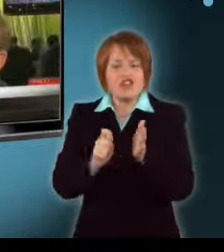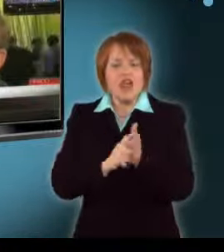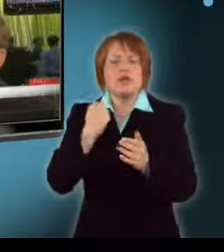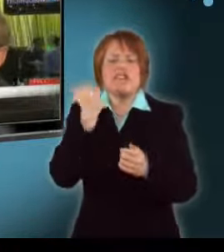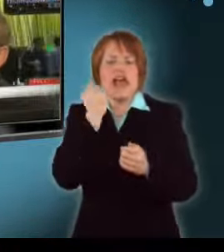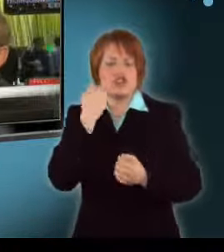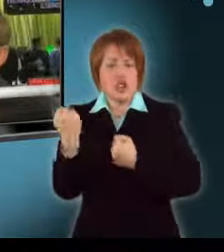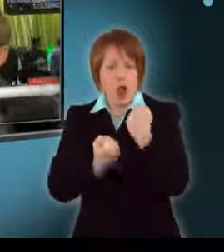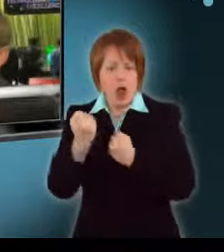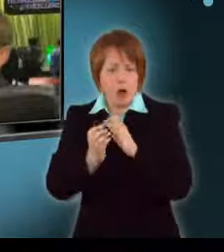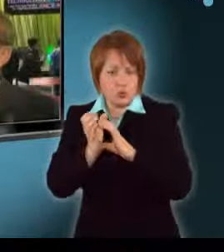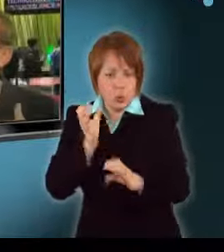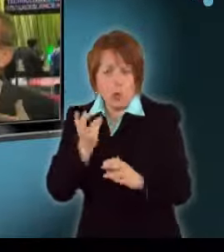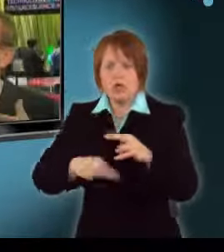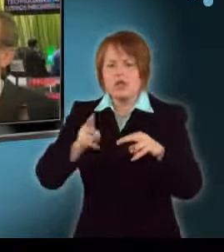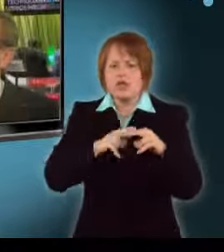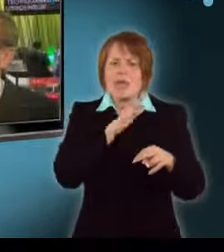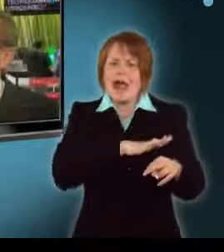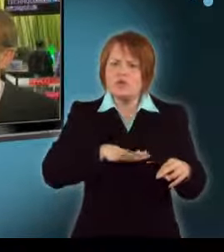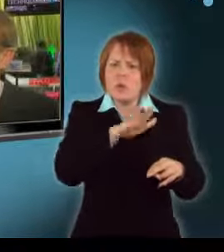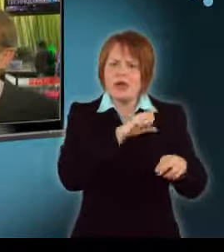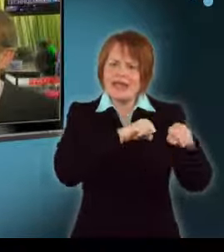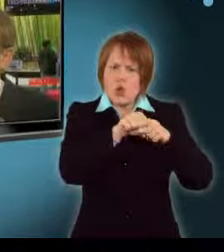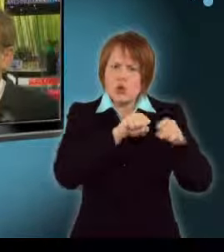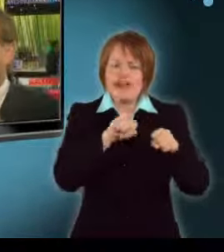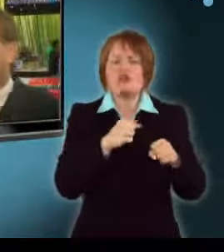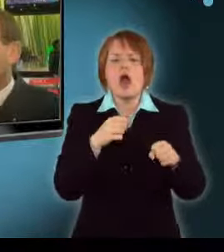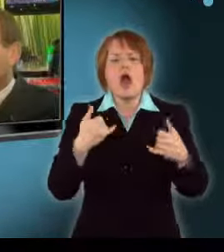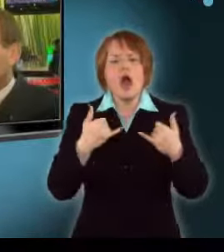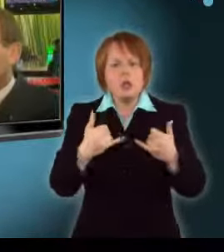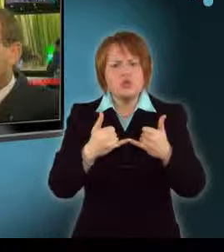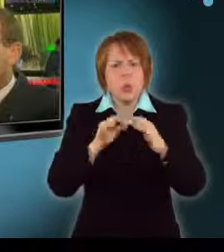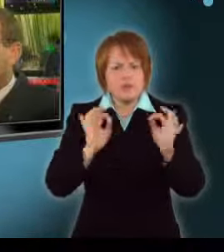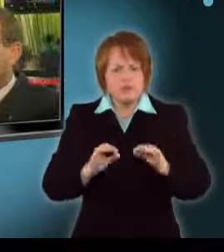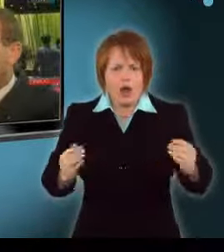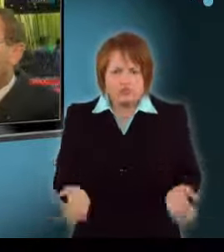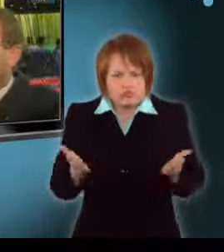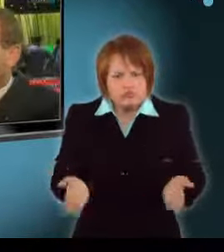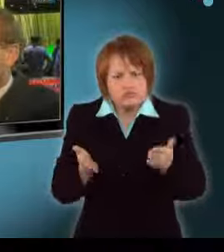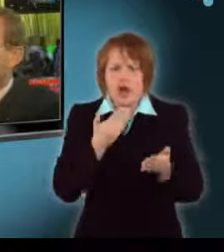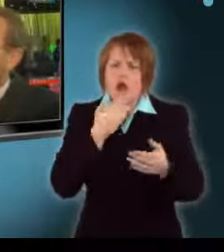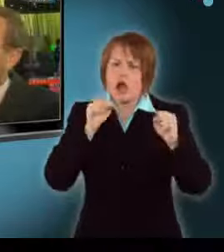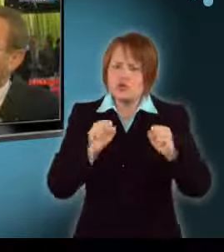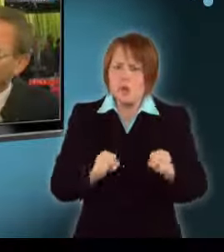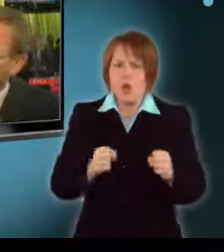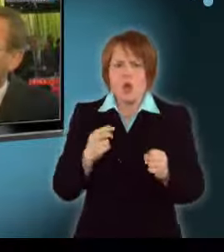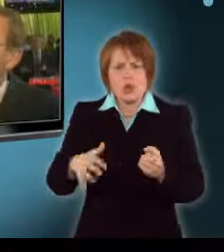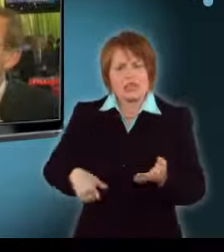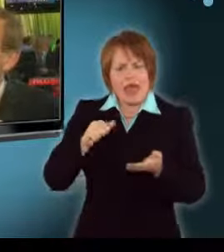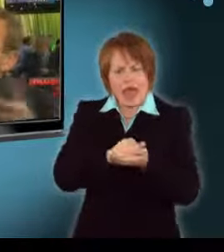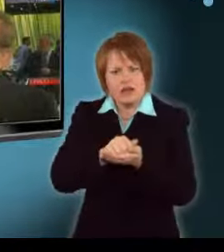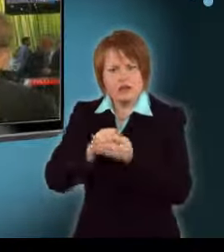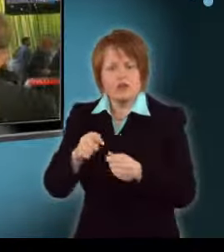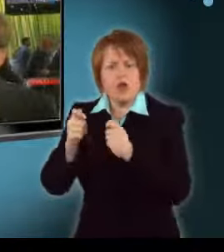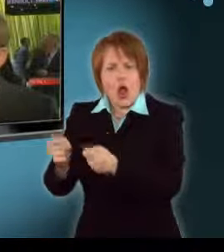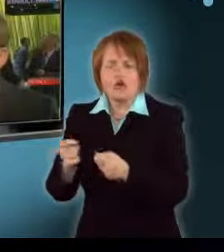operatív igazgatója. Több európai kormány az autóipar fellendítése érdekében komoly összeggel támogatja azokat, akik lecserélik